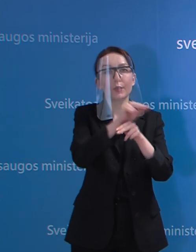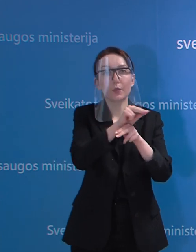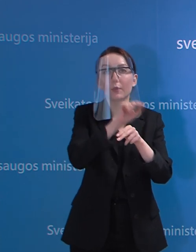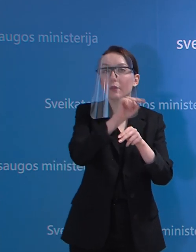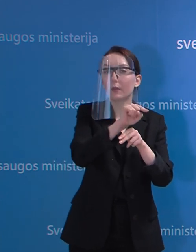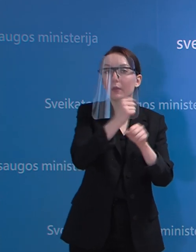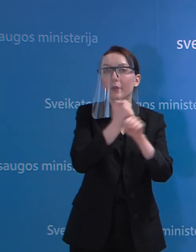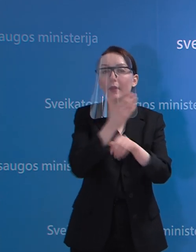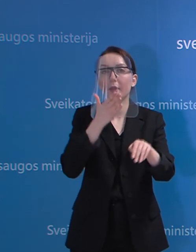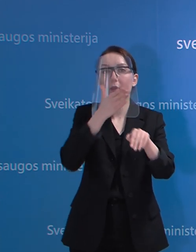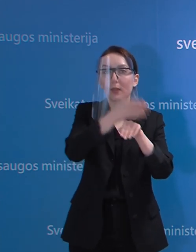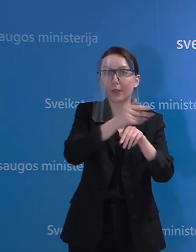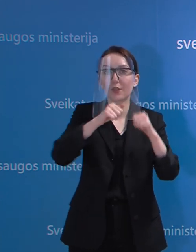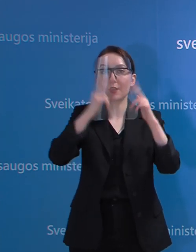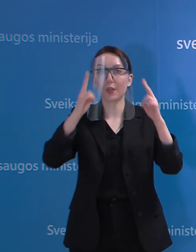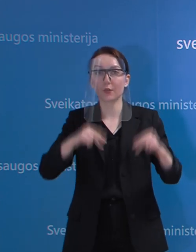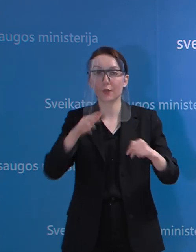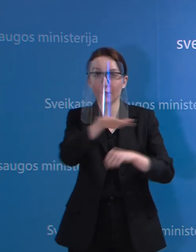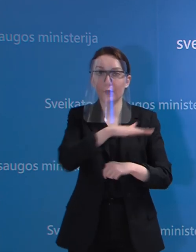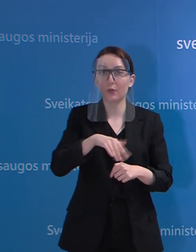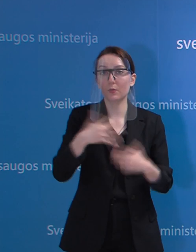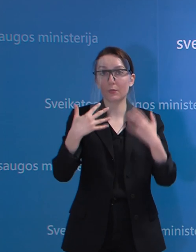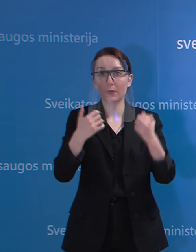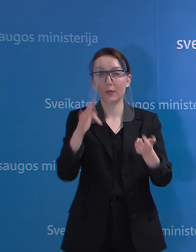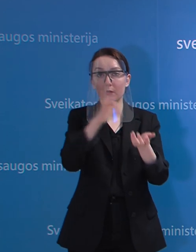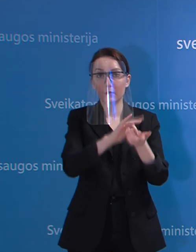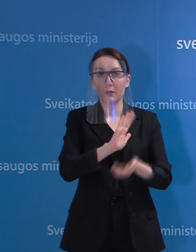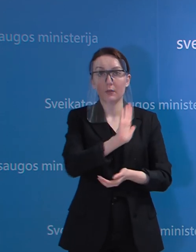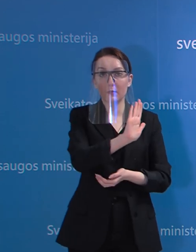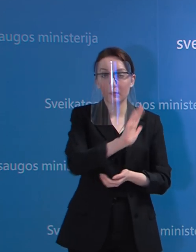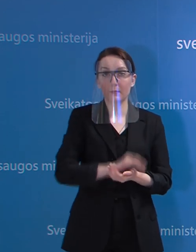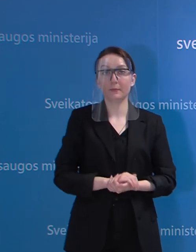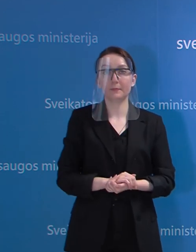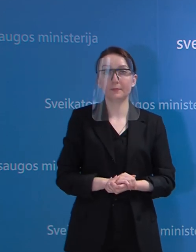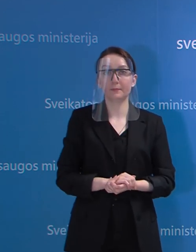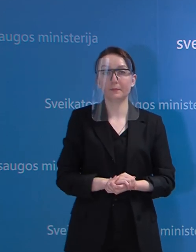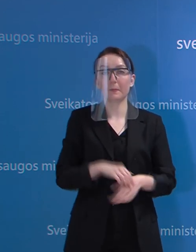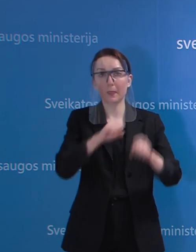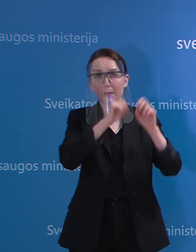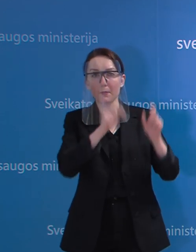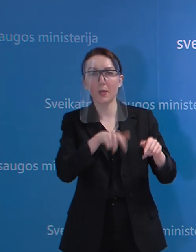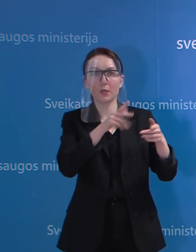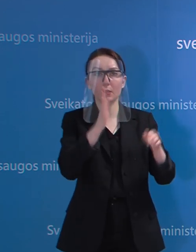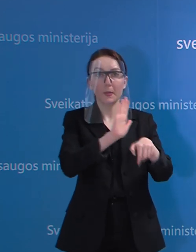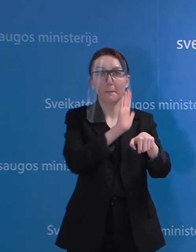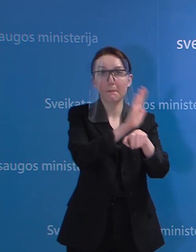reikėtų kreiptis į Nacionalinį visuomenės veikatos centrą. Tam yra specialiai paskirti specialistai.